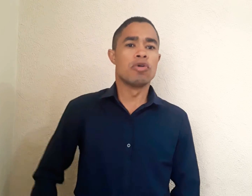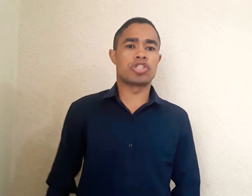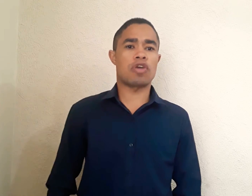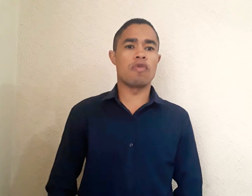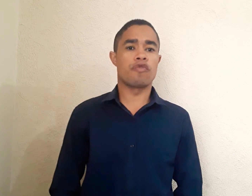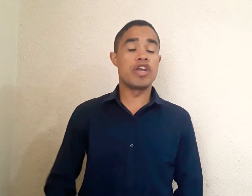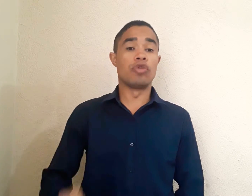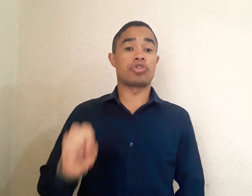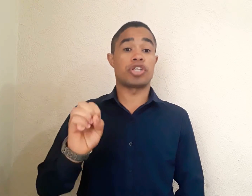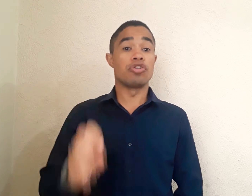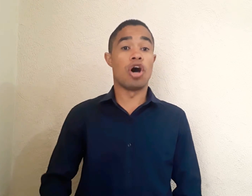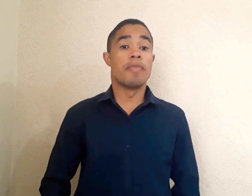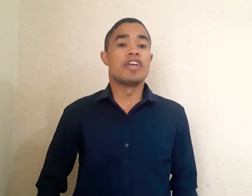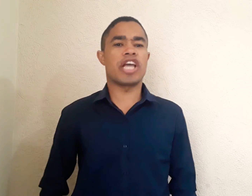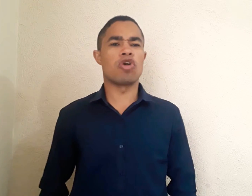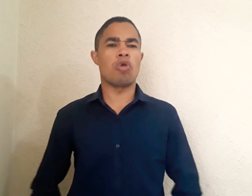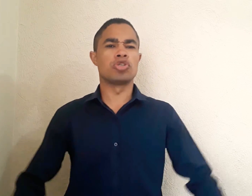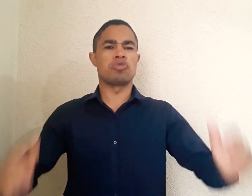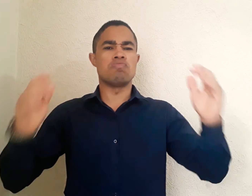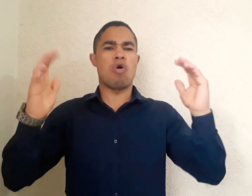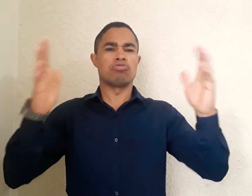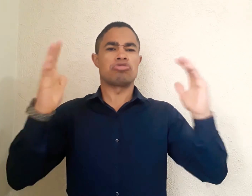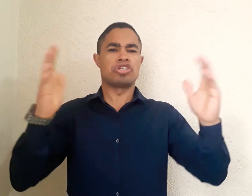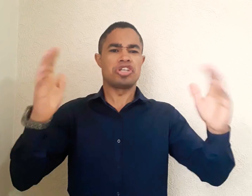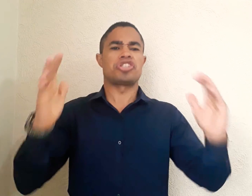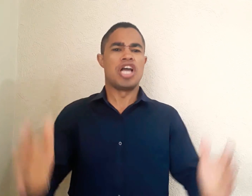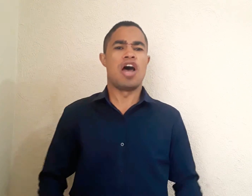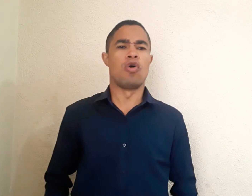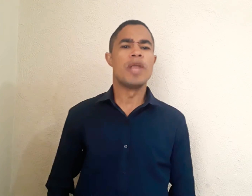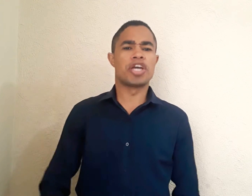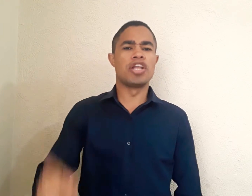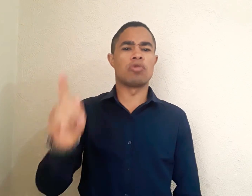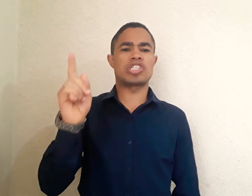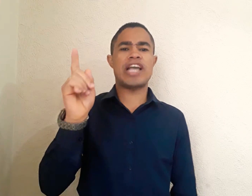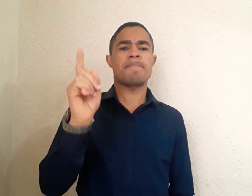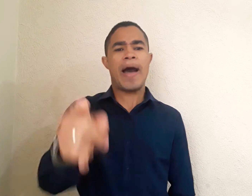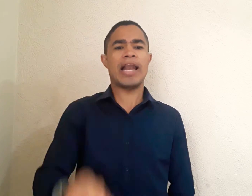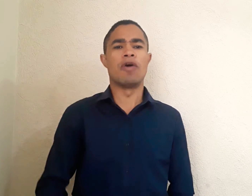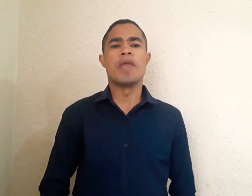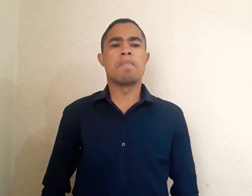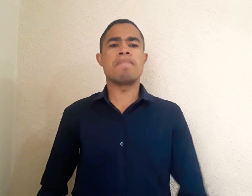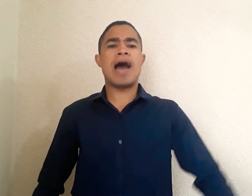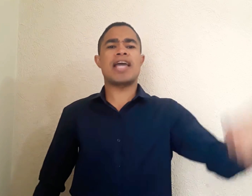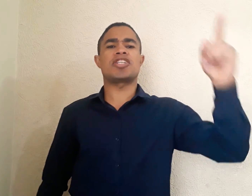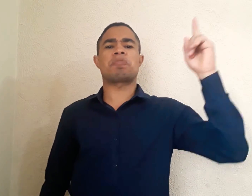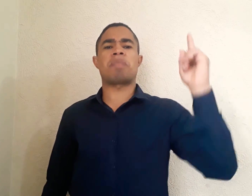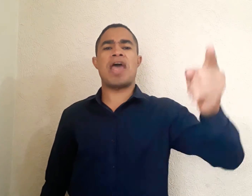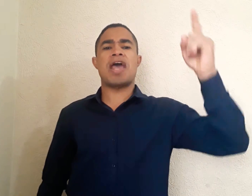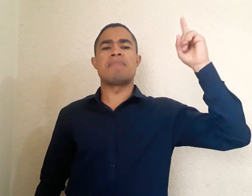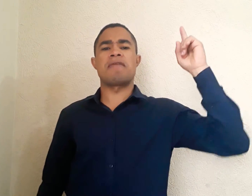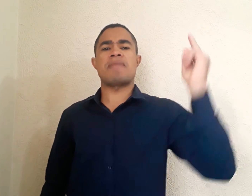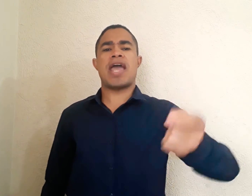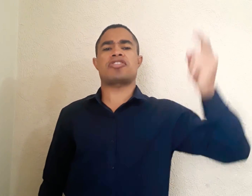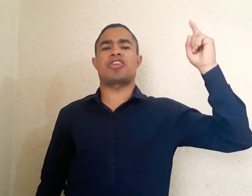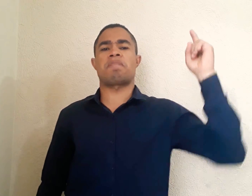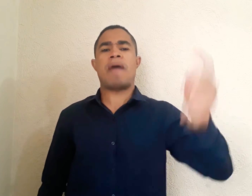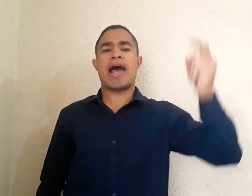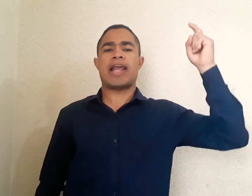Os que confiam no Senhor Serão como os montes de chão Que não se abalam, mas permanece e bala